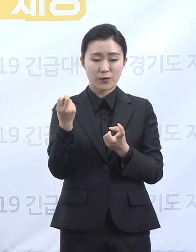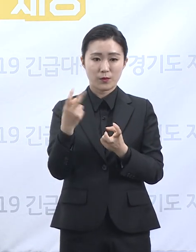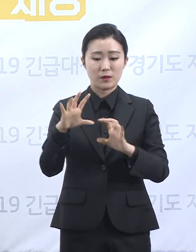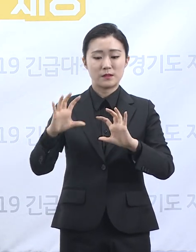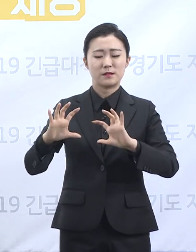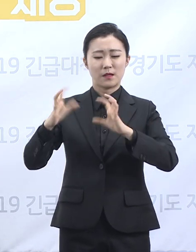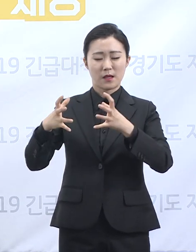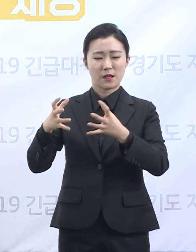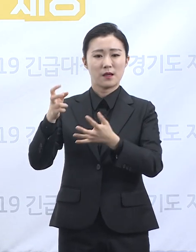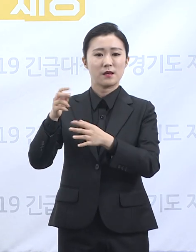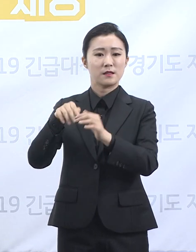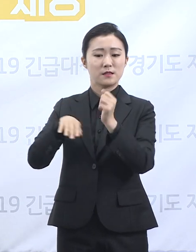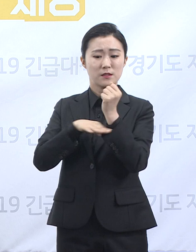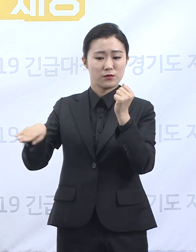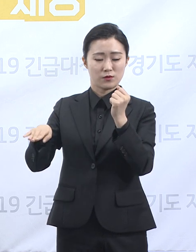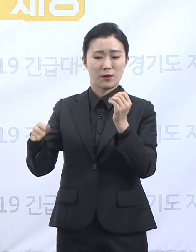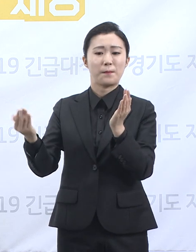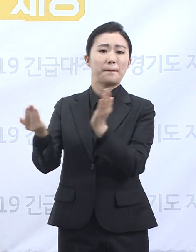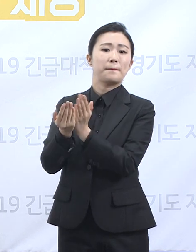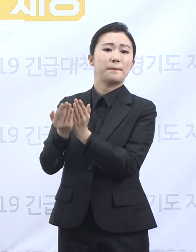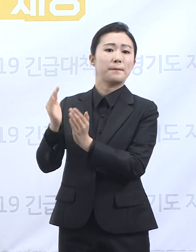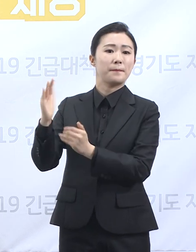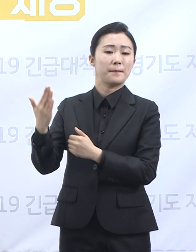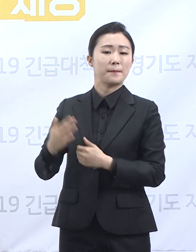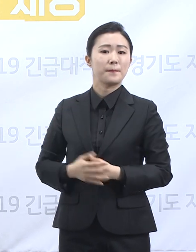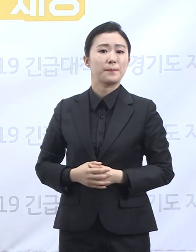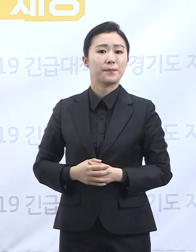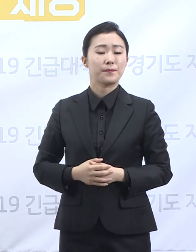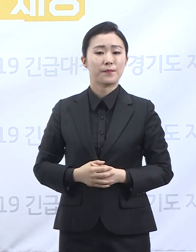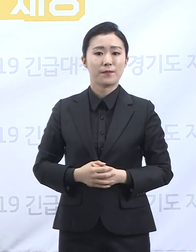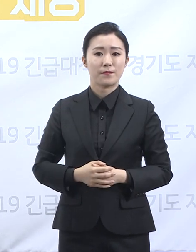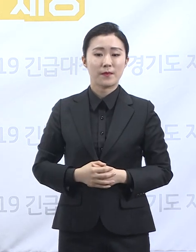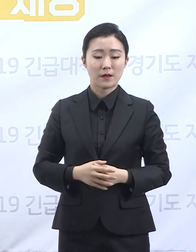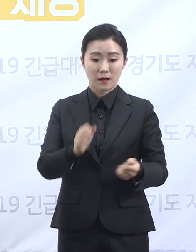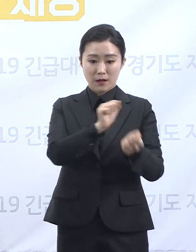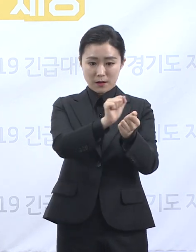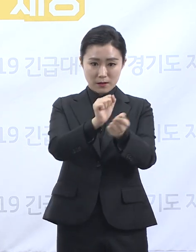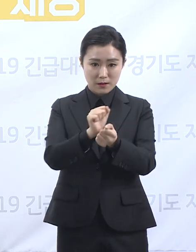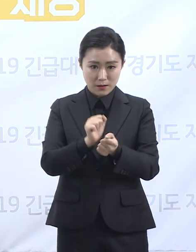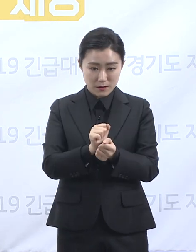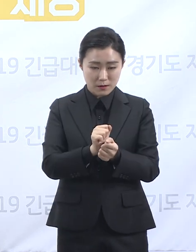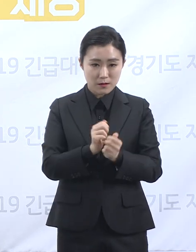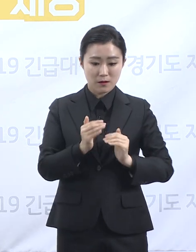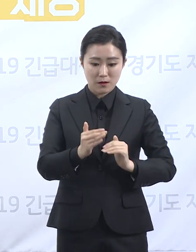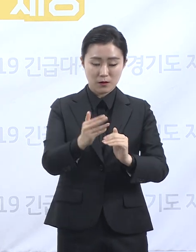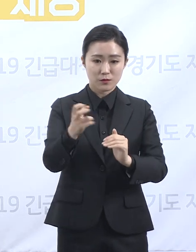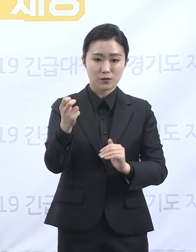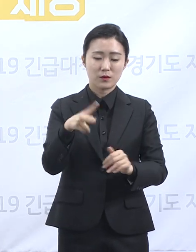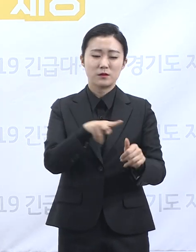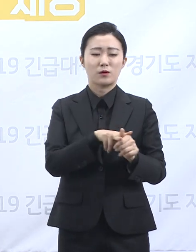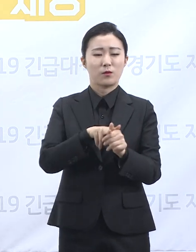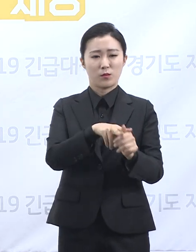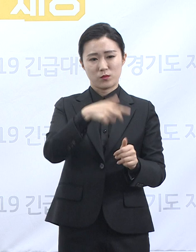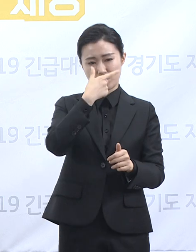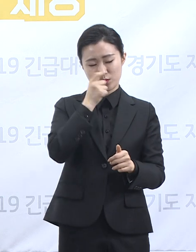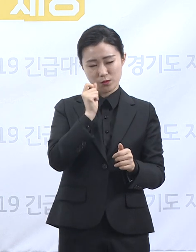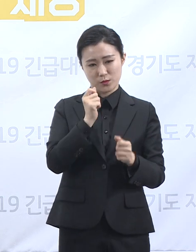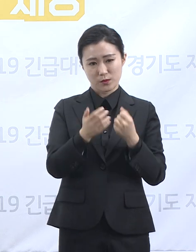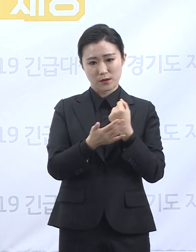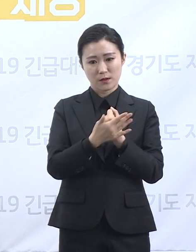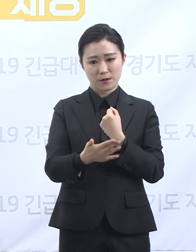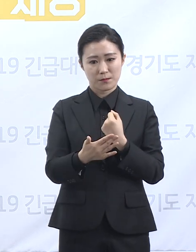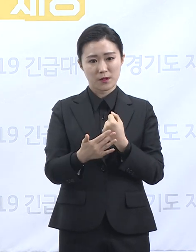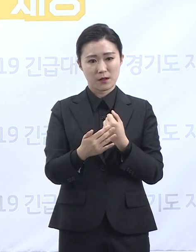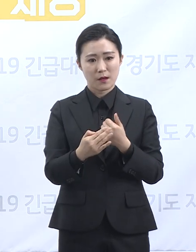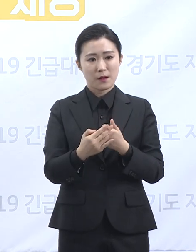코로나19의 유행 초기에는 바이러스의 감염력이나 전파 경로 등 정보들이 불충분하여 최대한의 예방 조치를